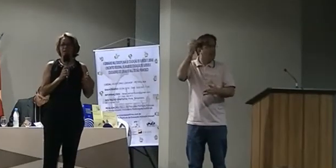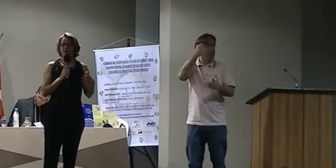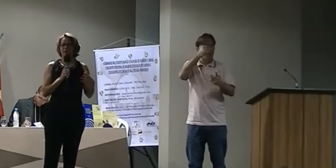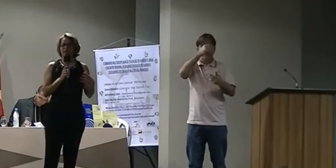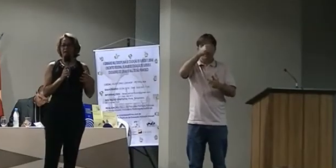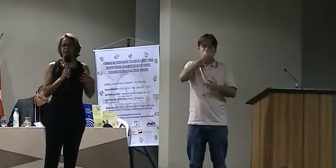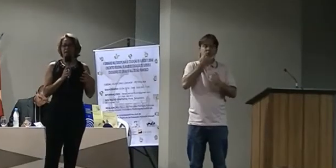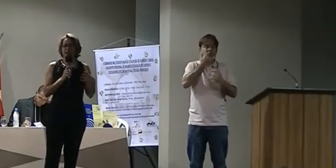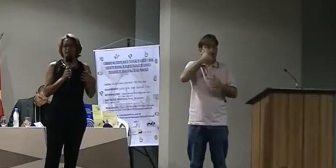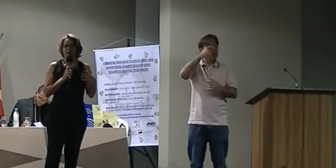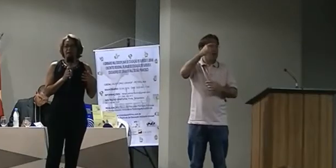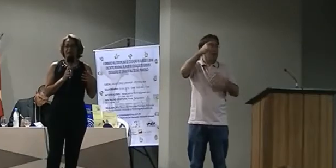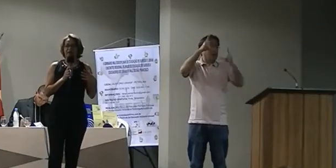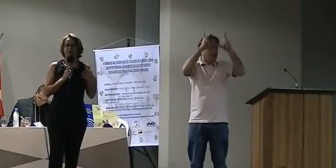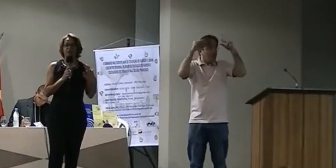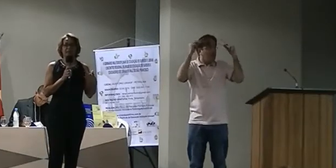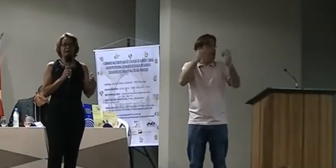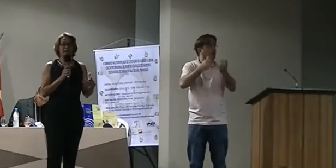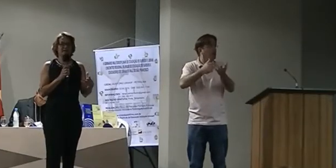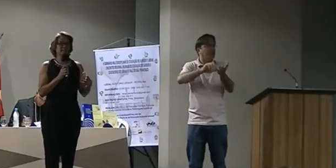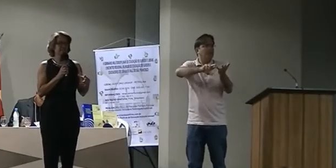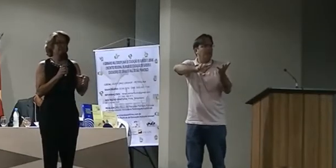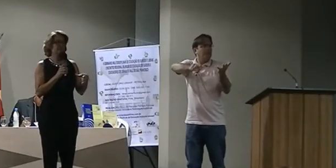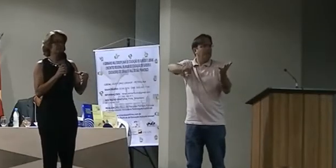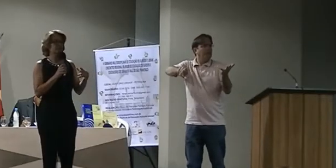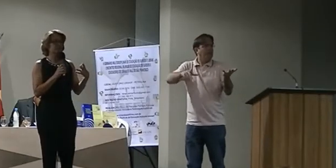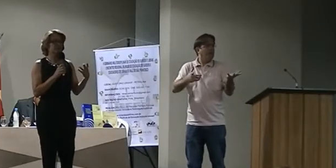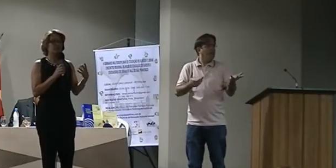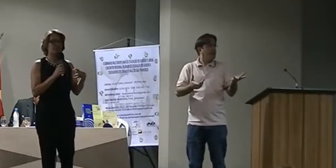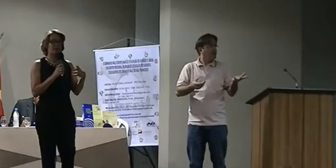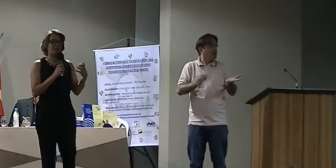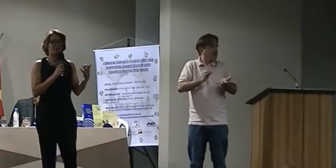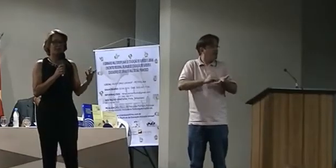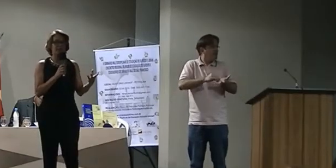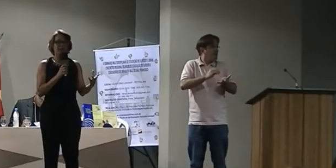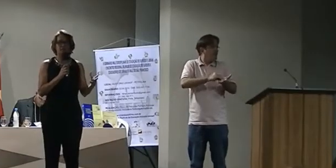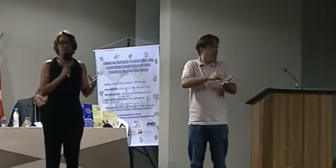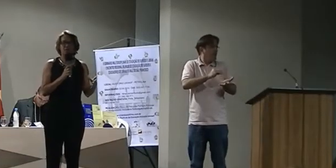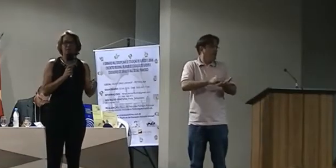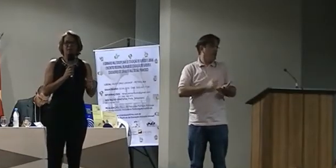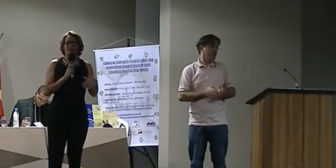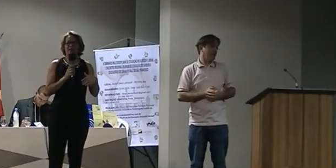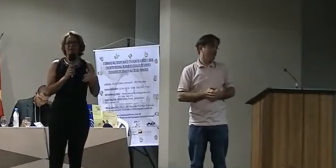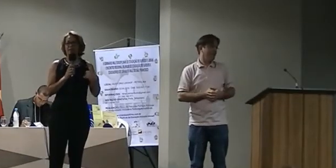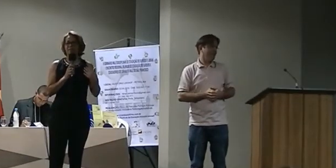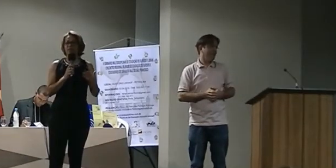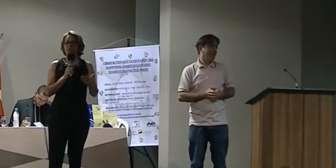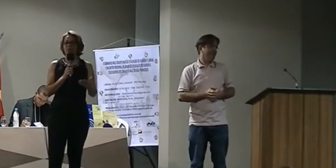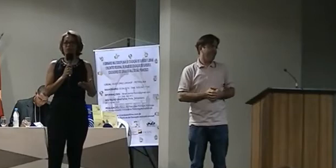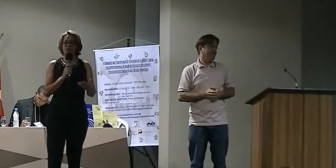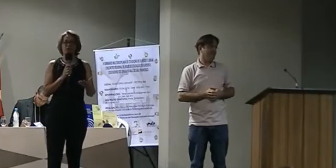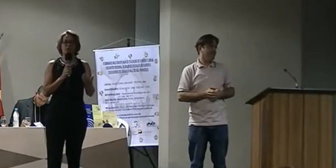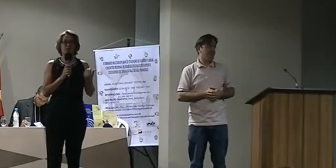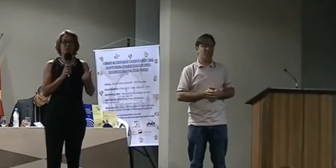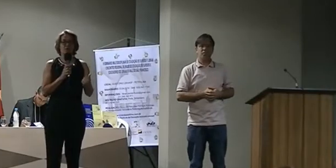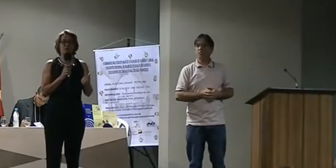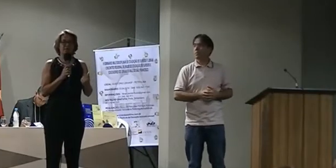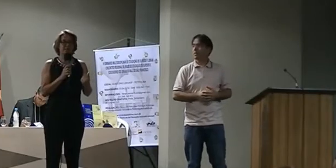a dificuldade dos demais ambientes, a psicologia agora com essa